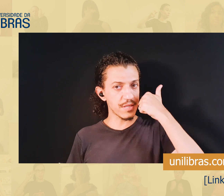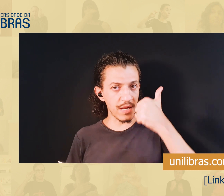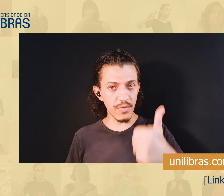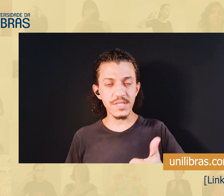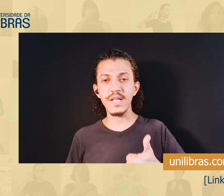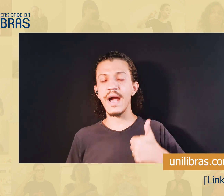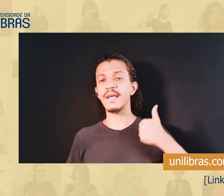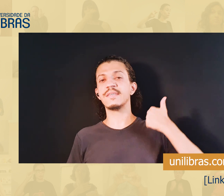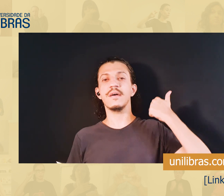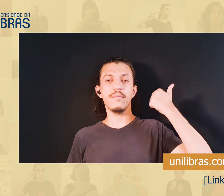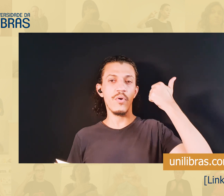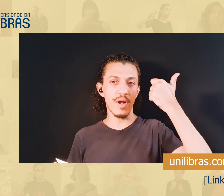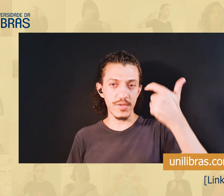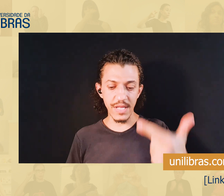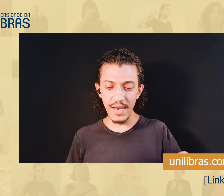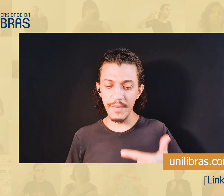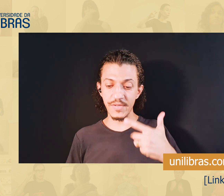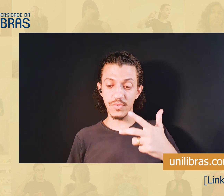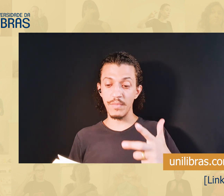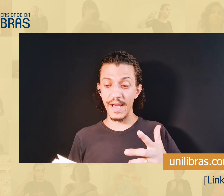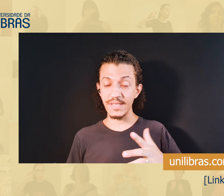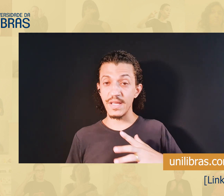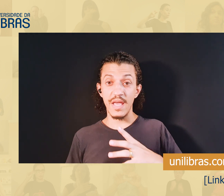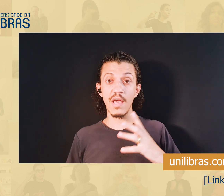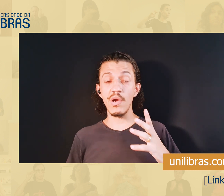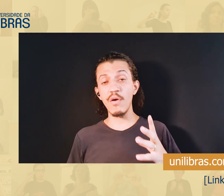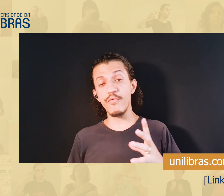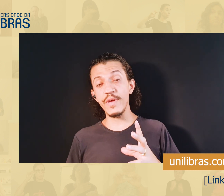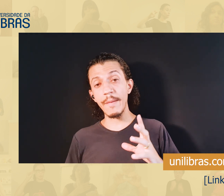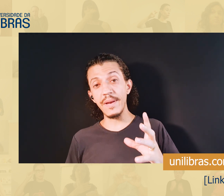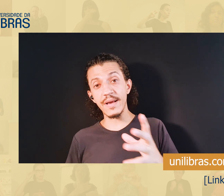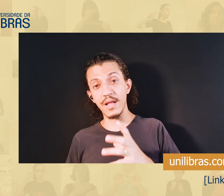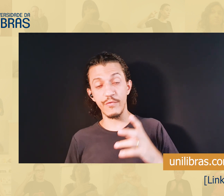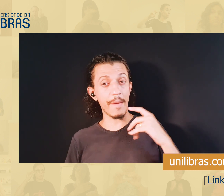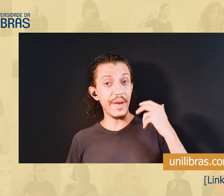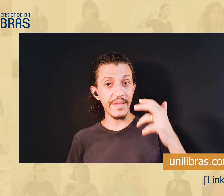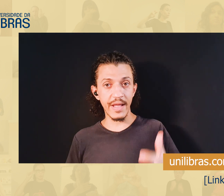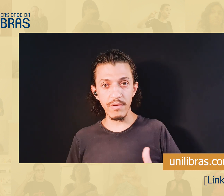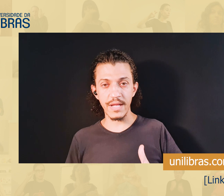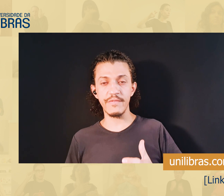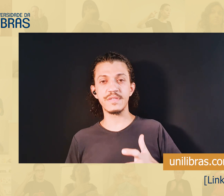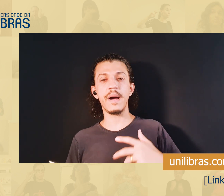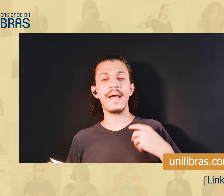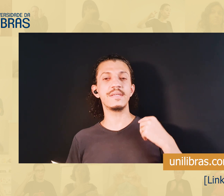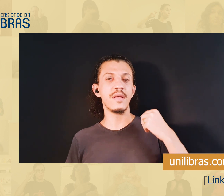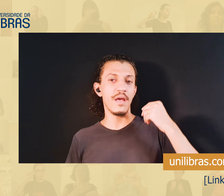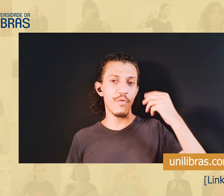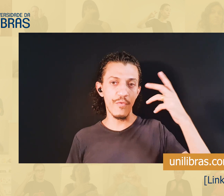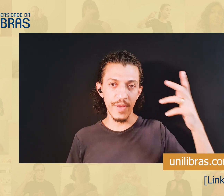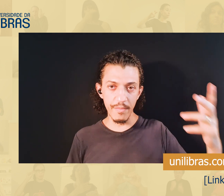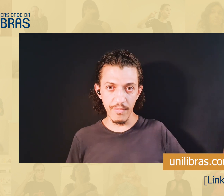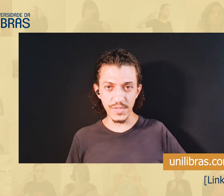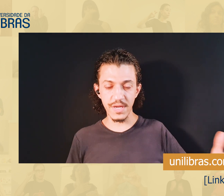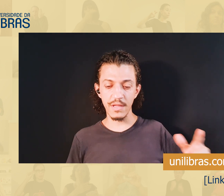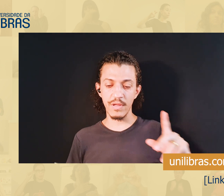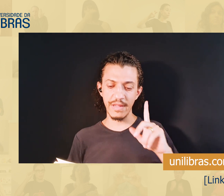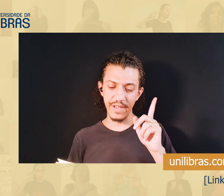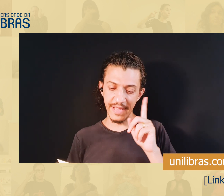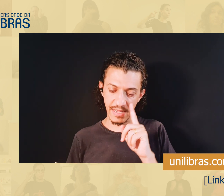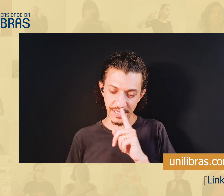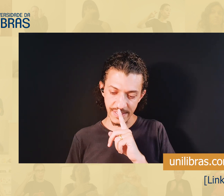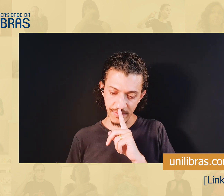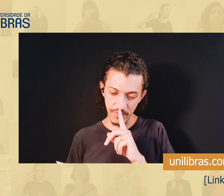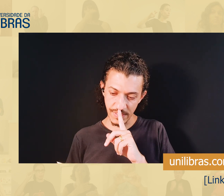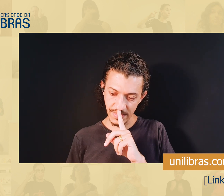por causa da língua de sinais, por causa da Libras e tudo mais, eu fui aplicando, fui aprendendo cada vez mais, eu fui buscando.